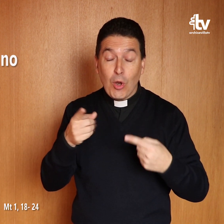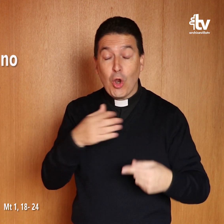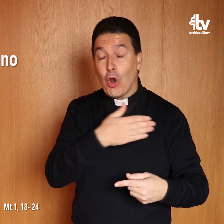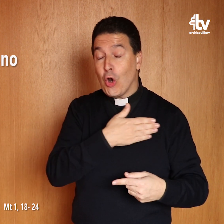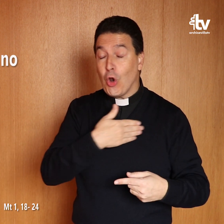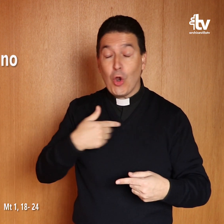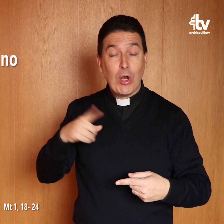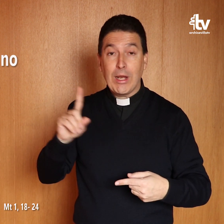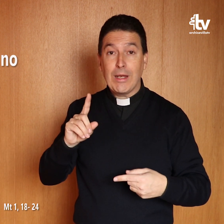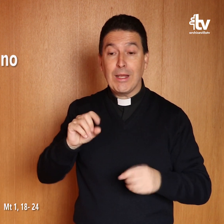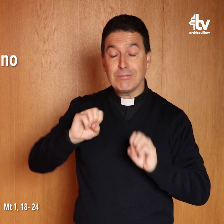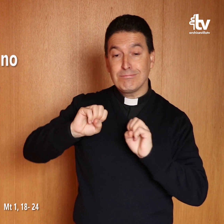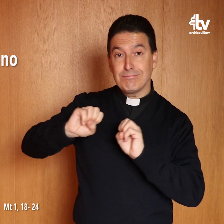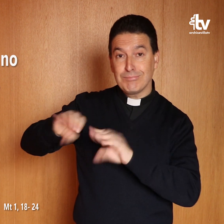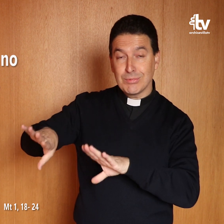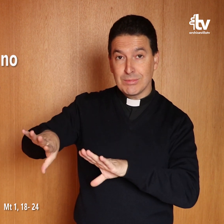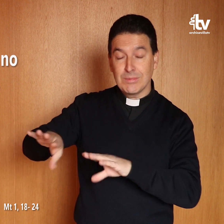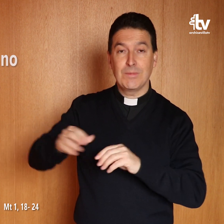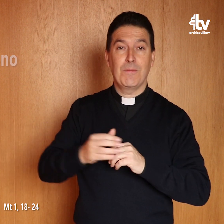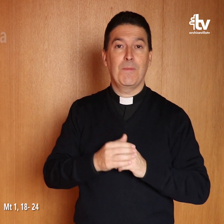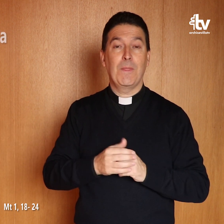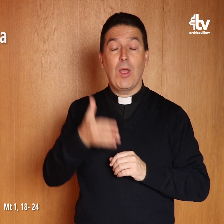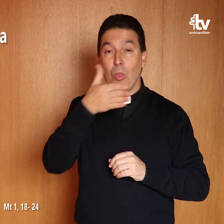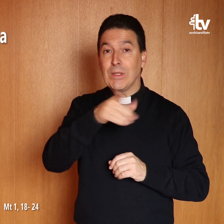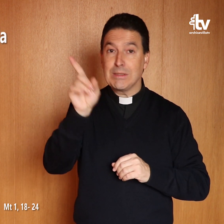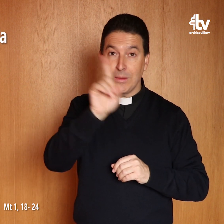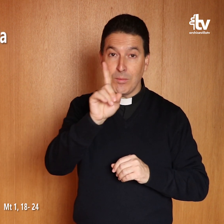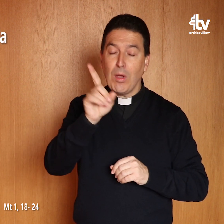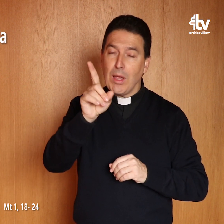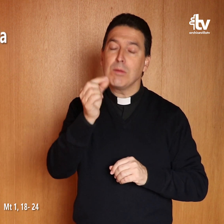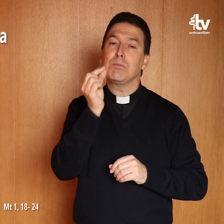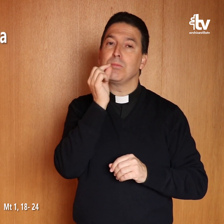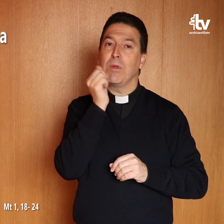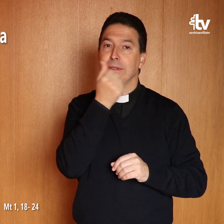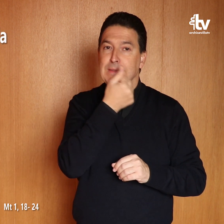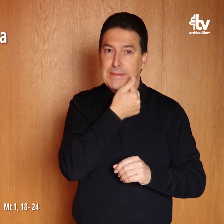justo y no quería difamarla, decidió repudiarla en privado.